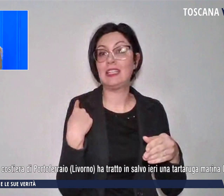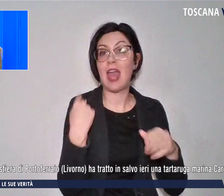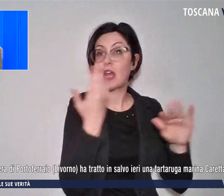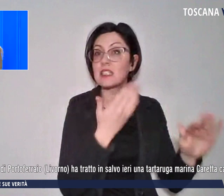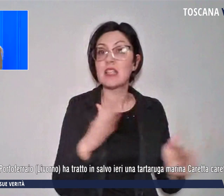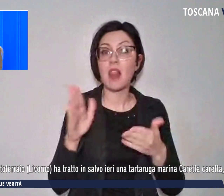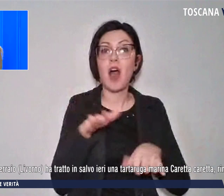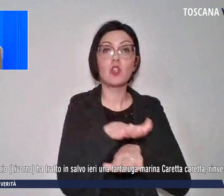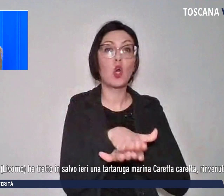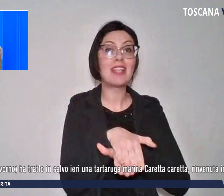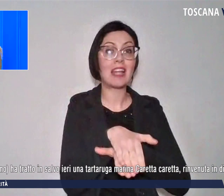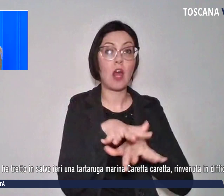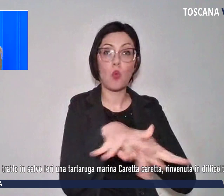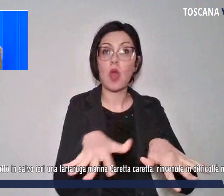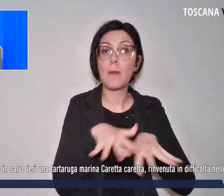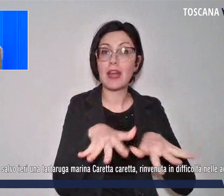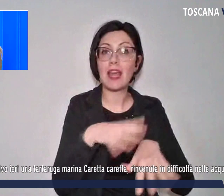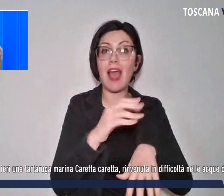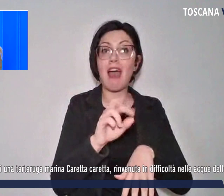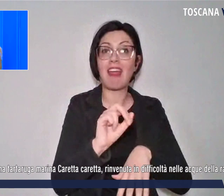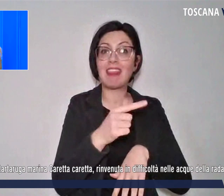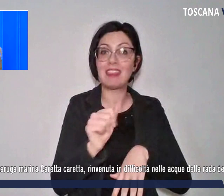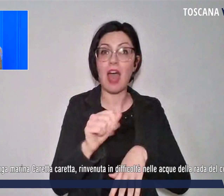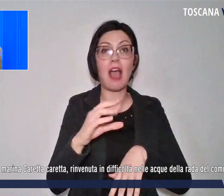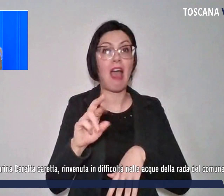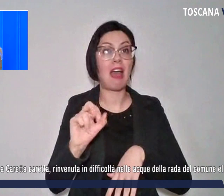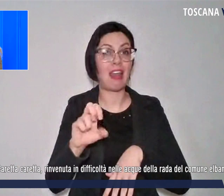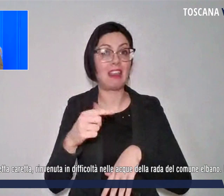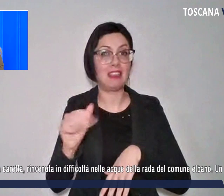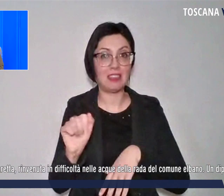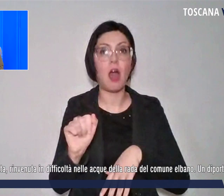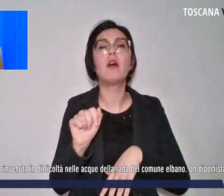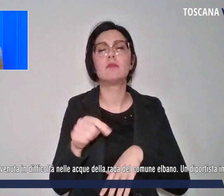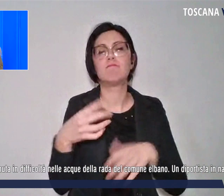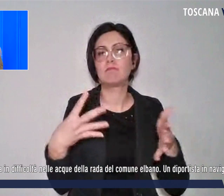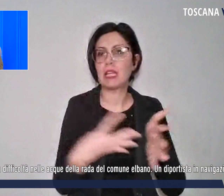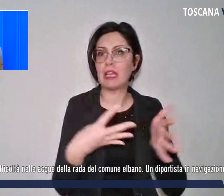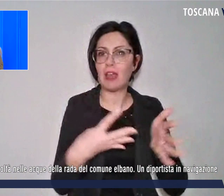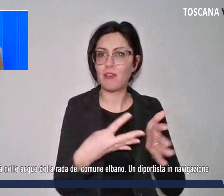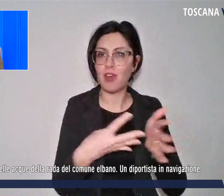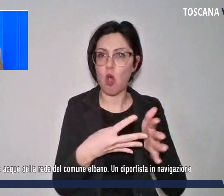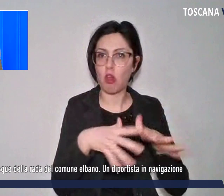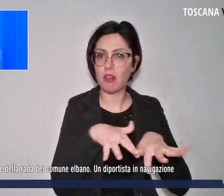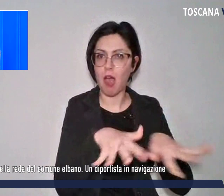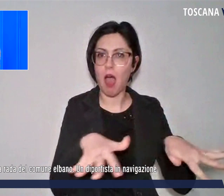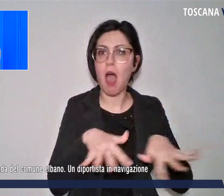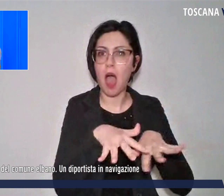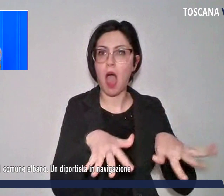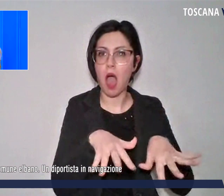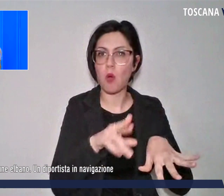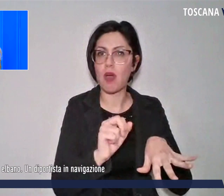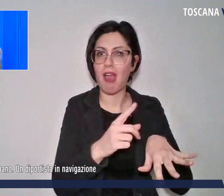marina caretta caretta trovata in difficoltà nelle acque della rada del